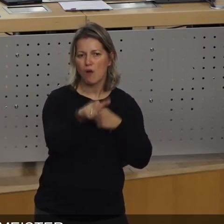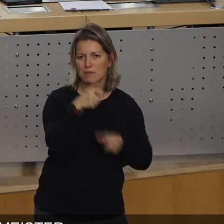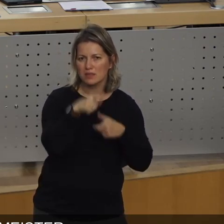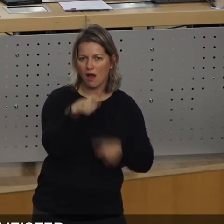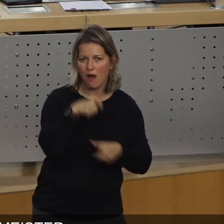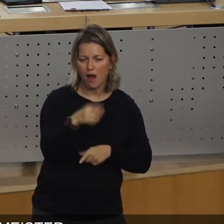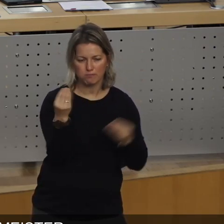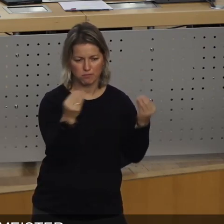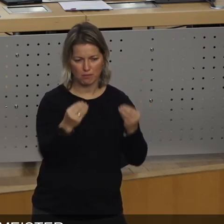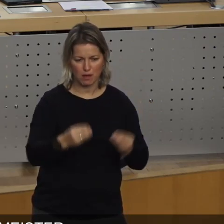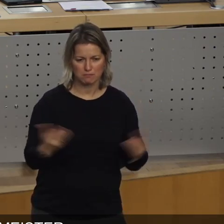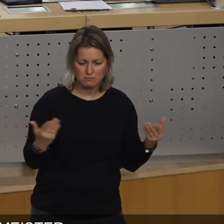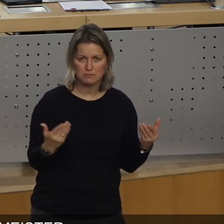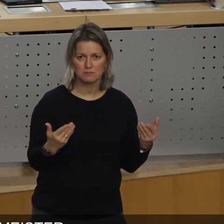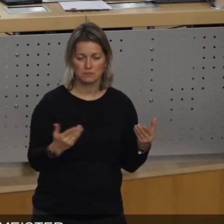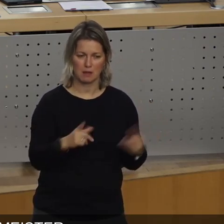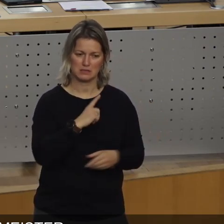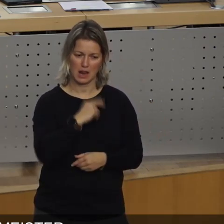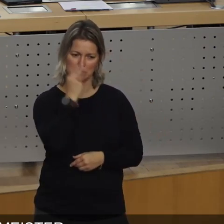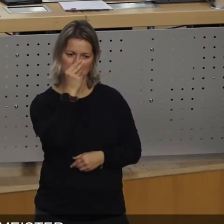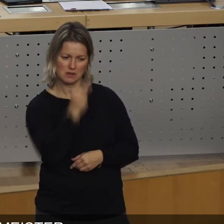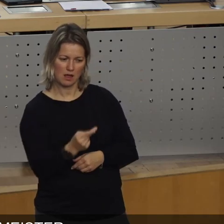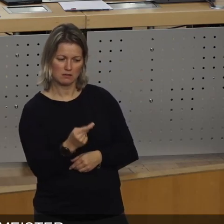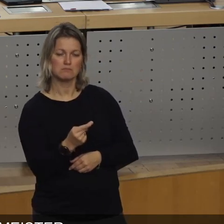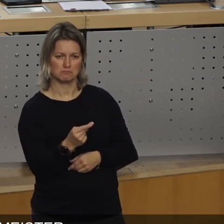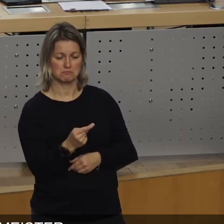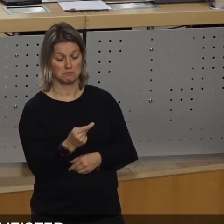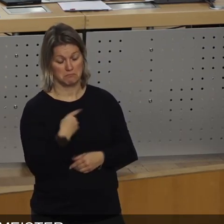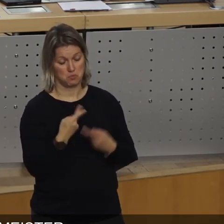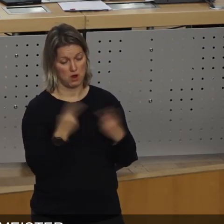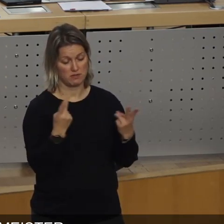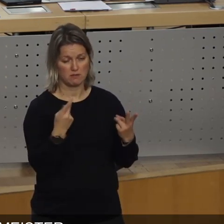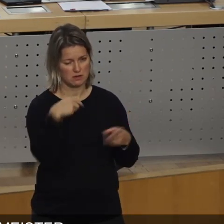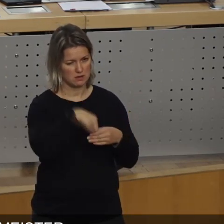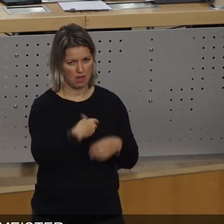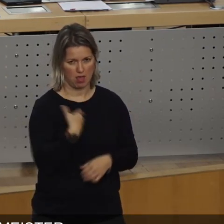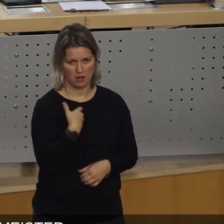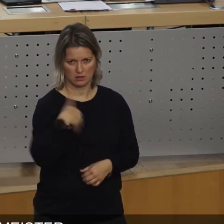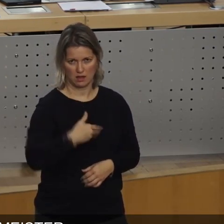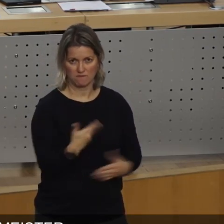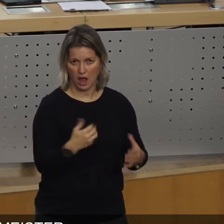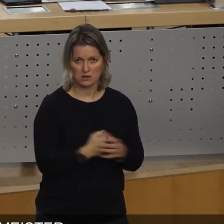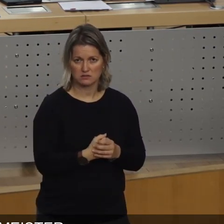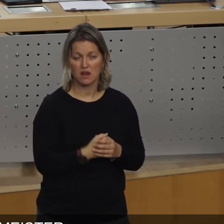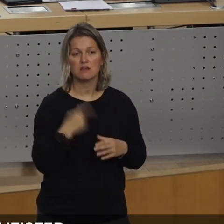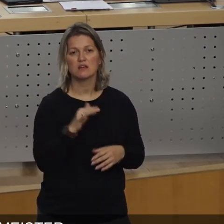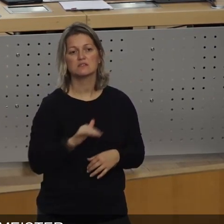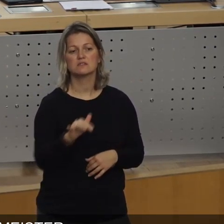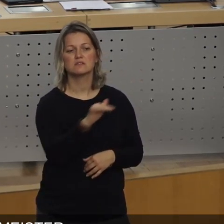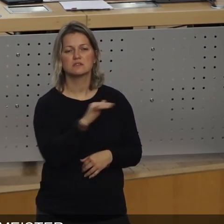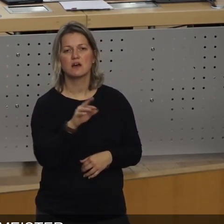Weges kommen. Was mich ehrlich gesagt, bin ich da auch offen an dieser Stelle ärgert, dass jetzt alle diejenigen Oberwasser gewinnen,